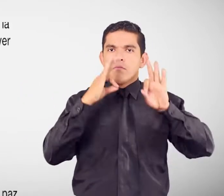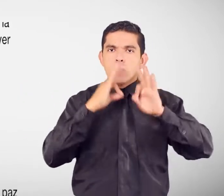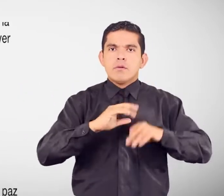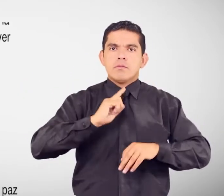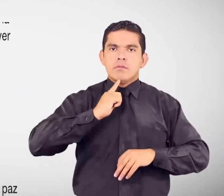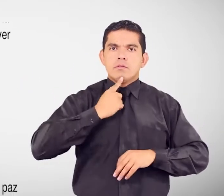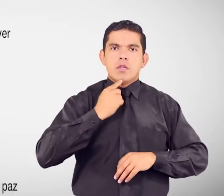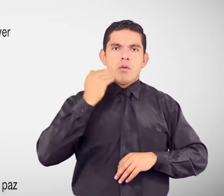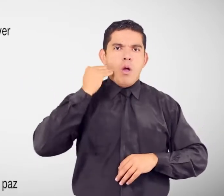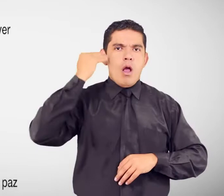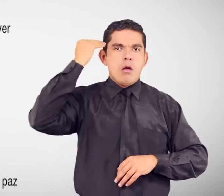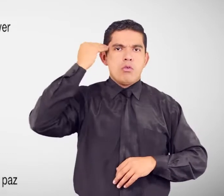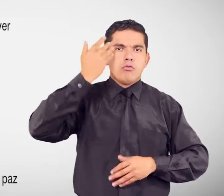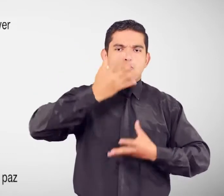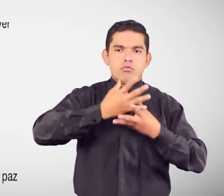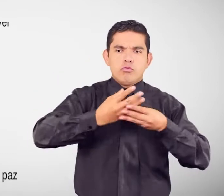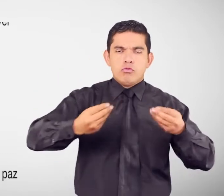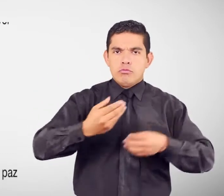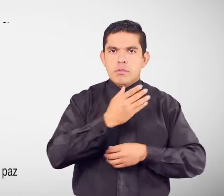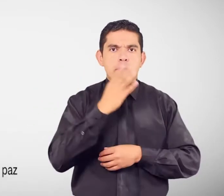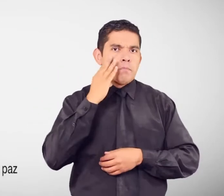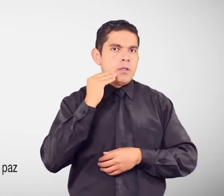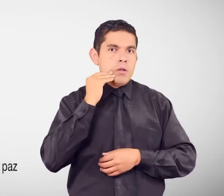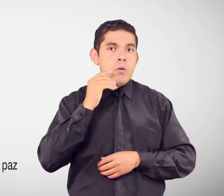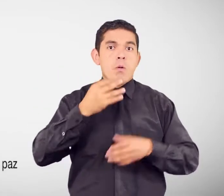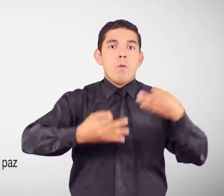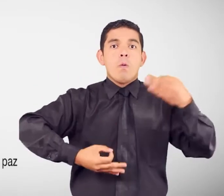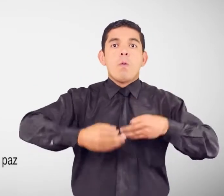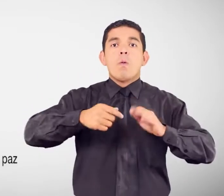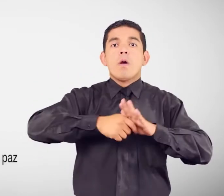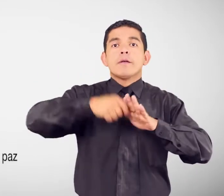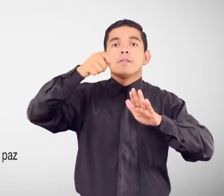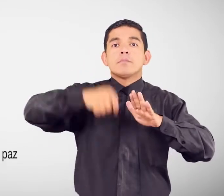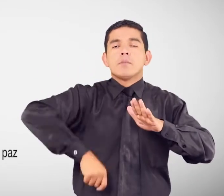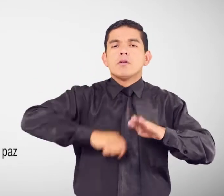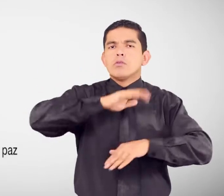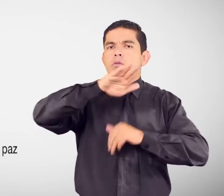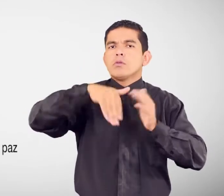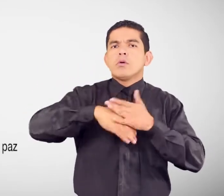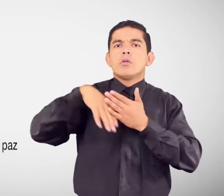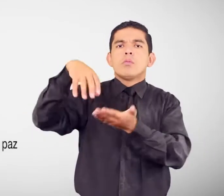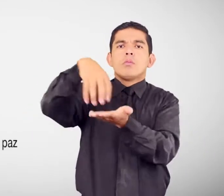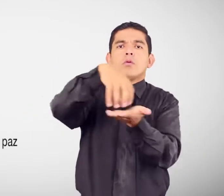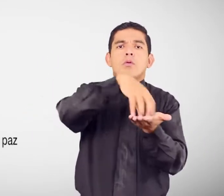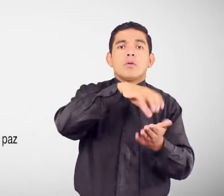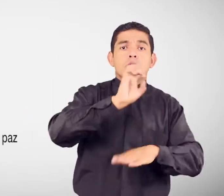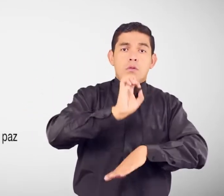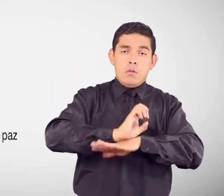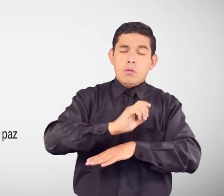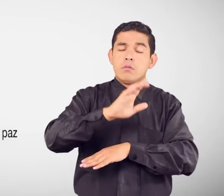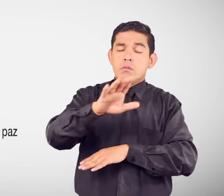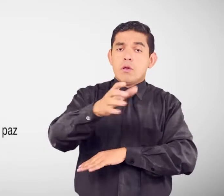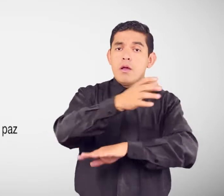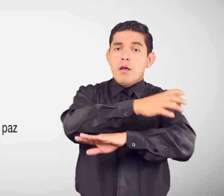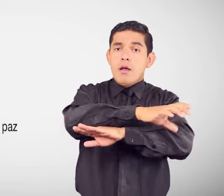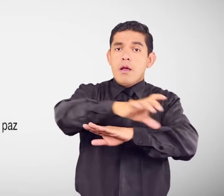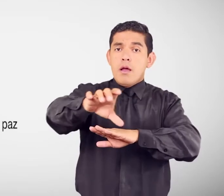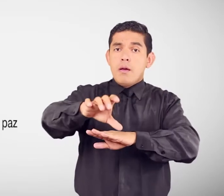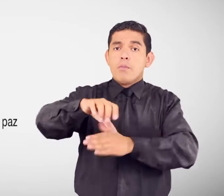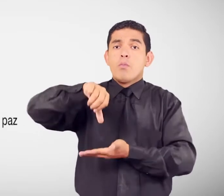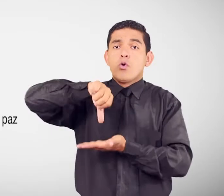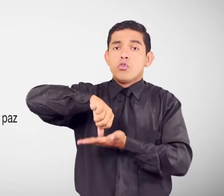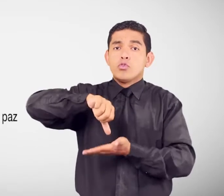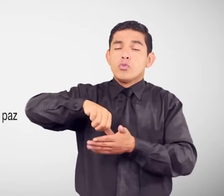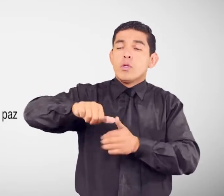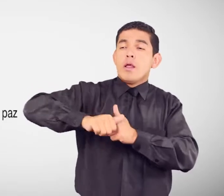colectivos Existen jueces de paz en todas las provincias del Ecuador En las áreas rurales y urbano marginales